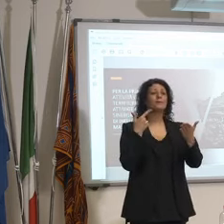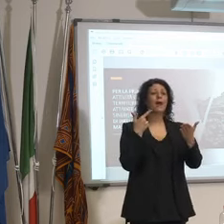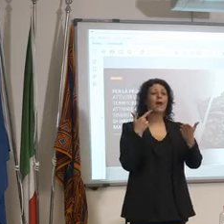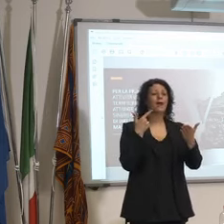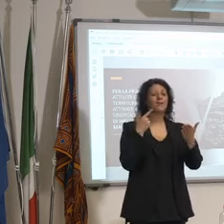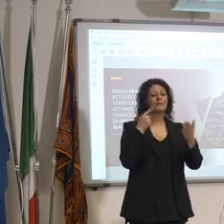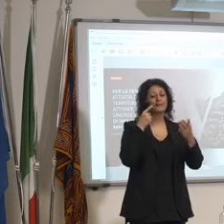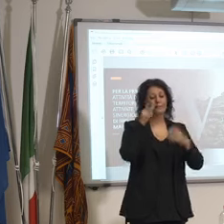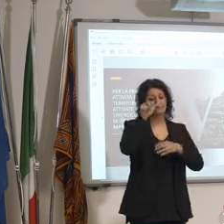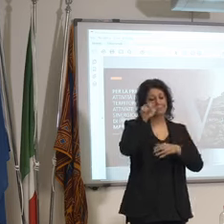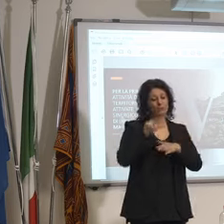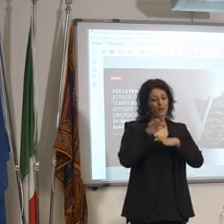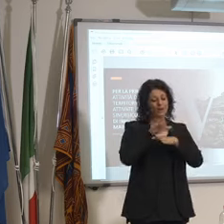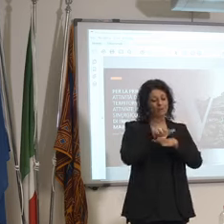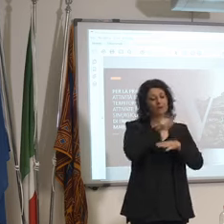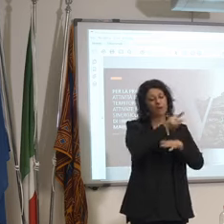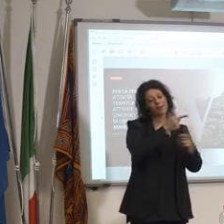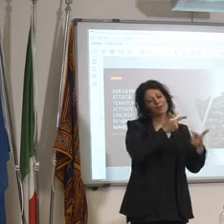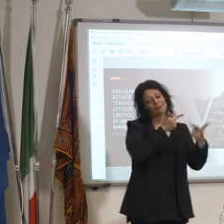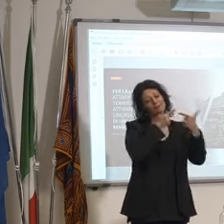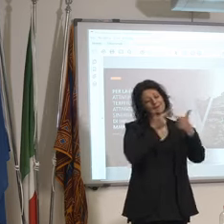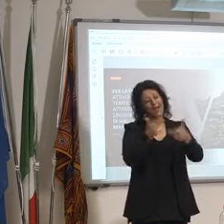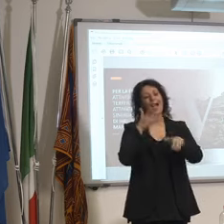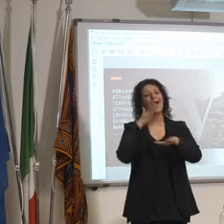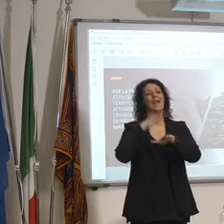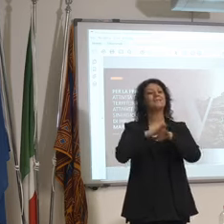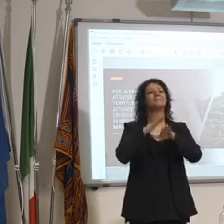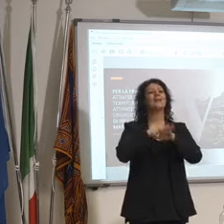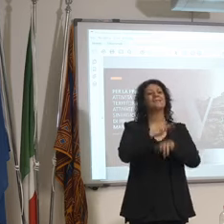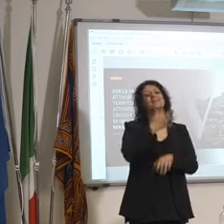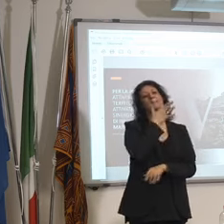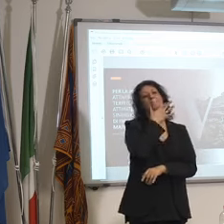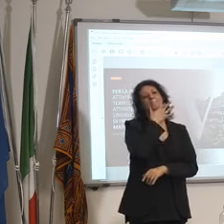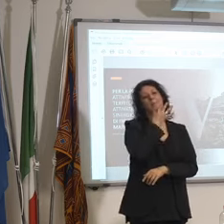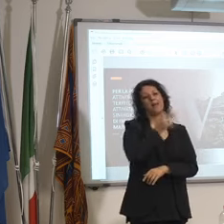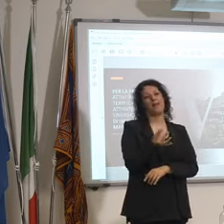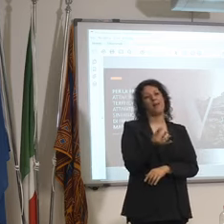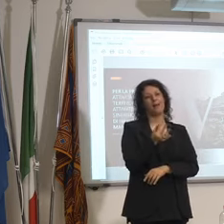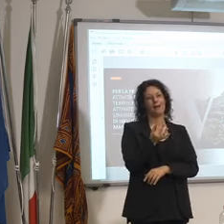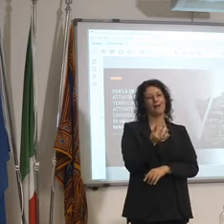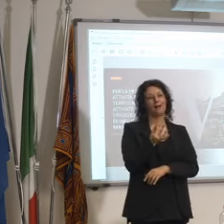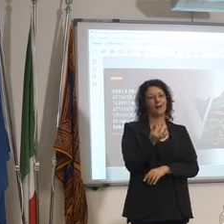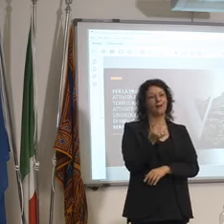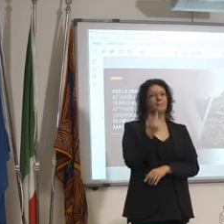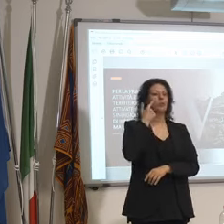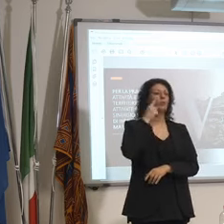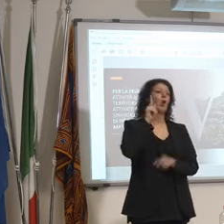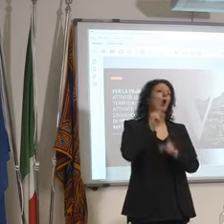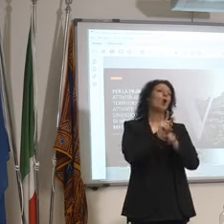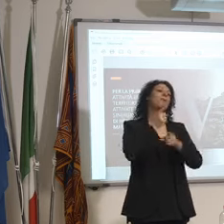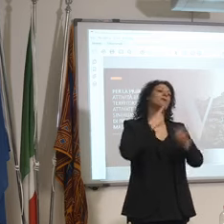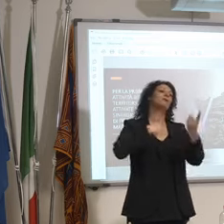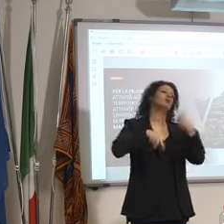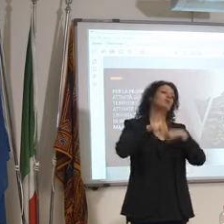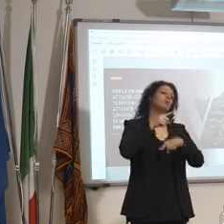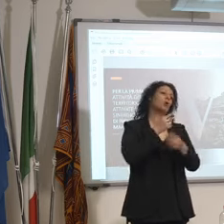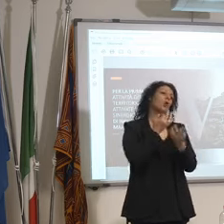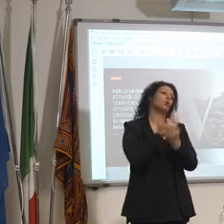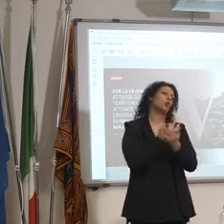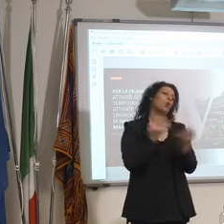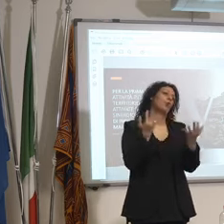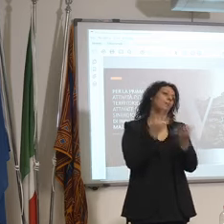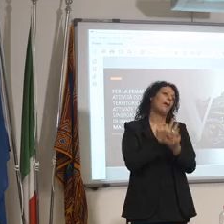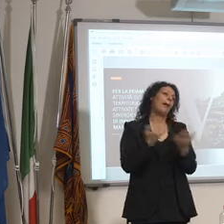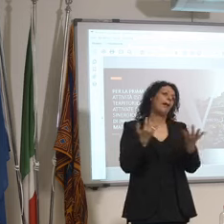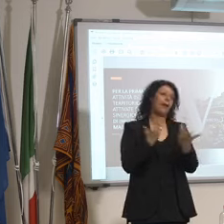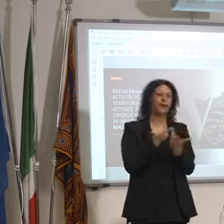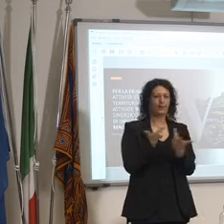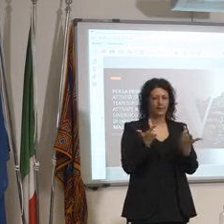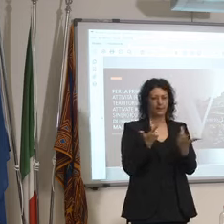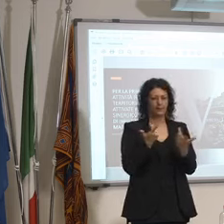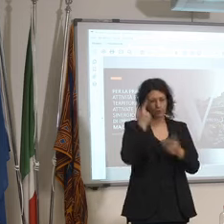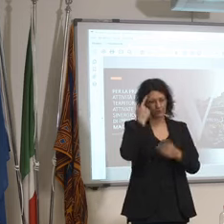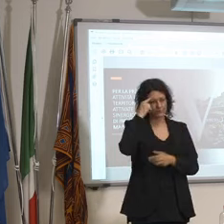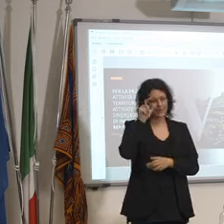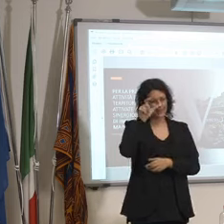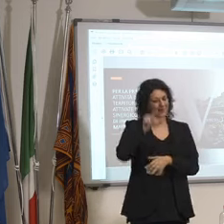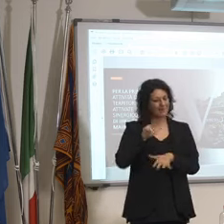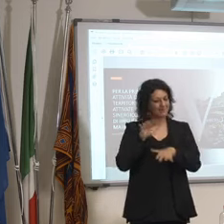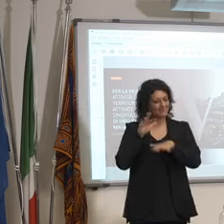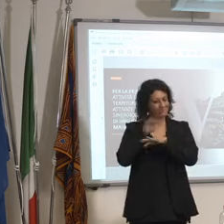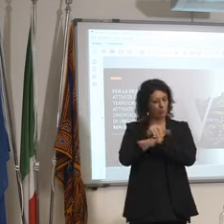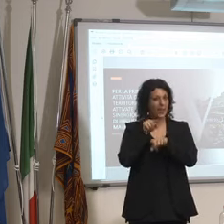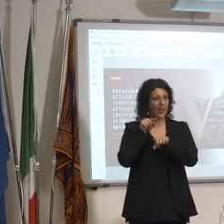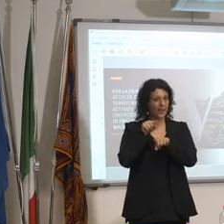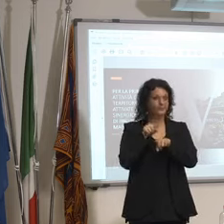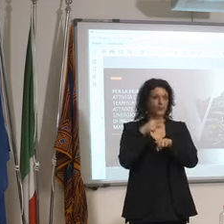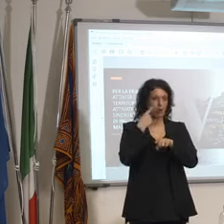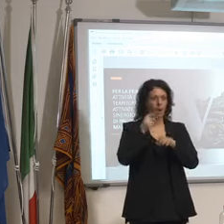bella indimenticabile che non facciano il giretto classico perché guardate che questi sono influencer scrivono cioè non è che sono comprati e che poi è importante